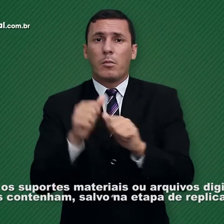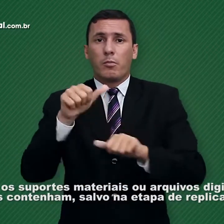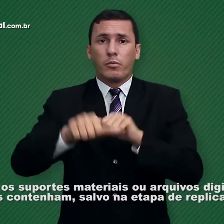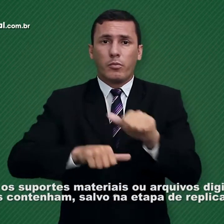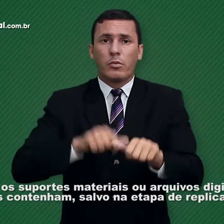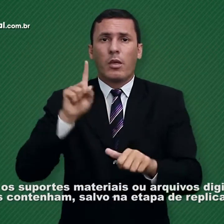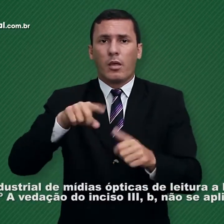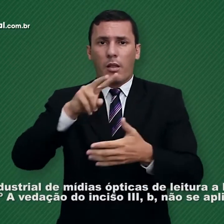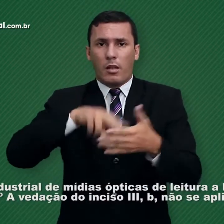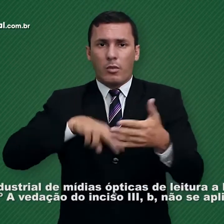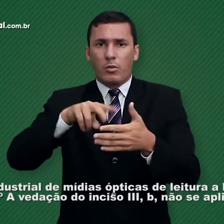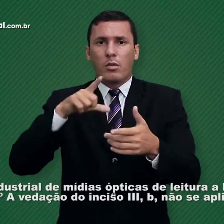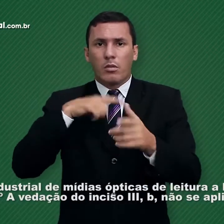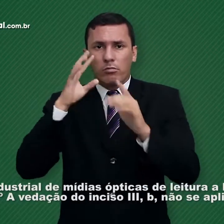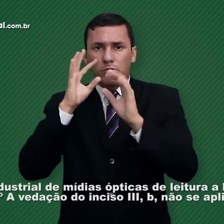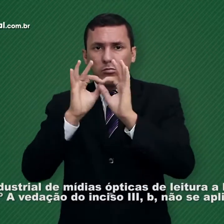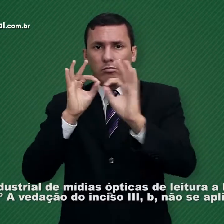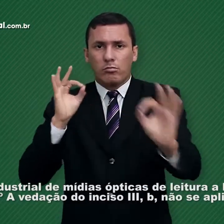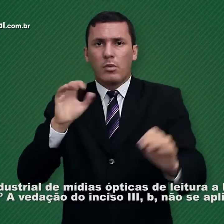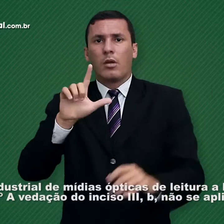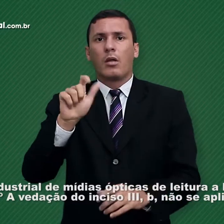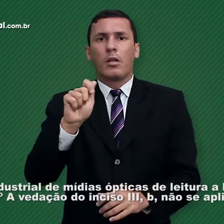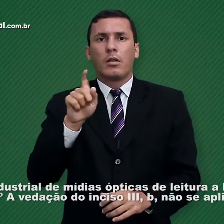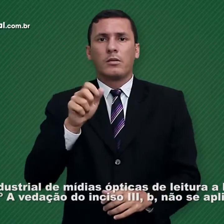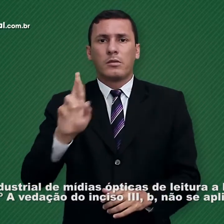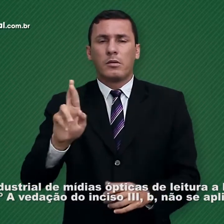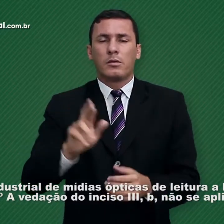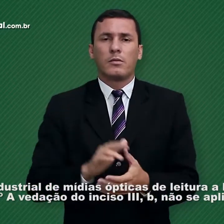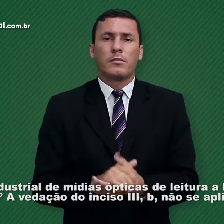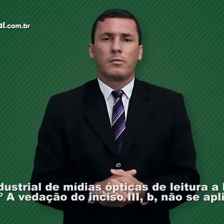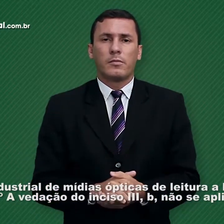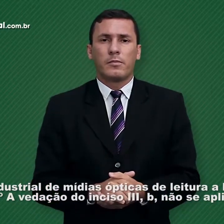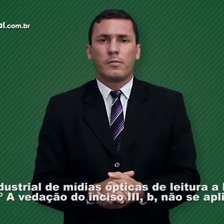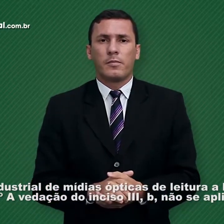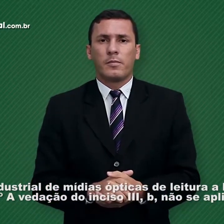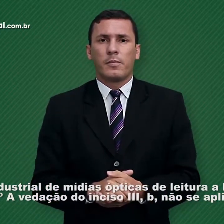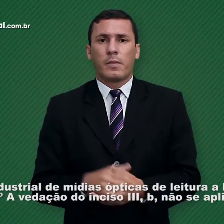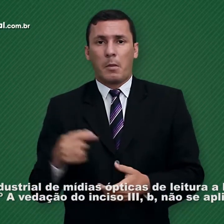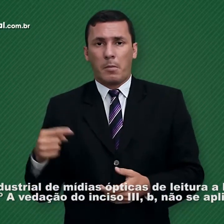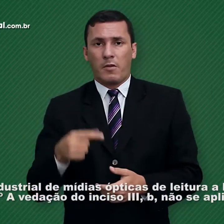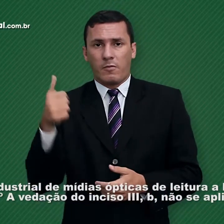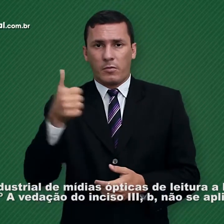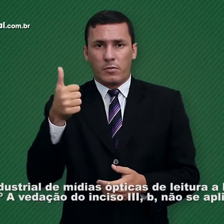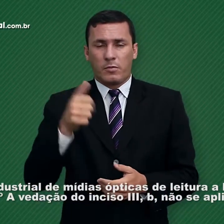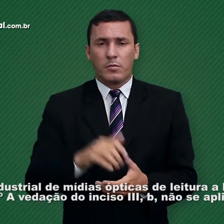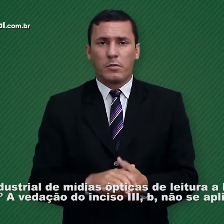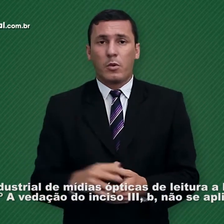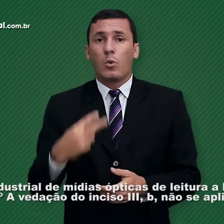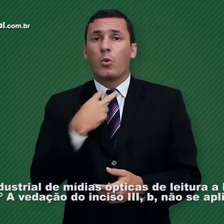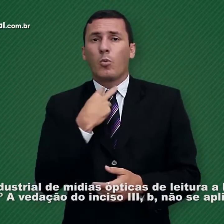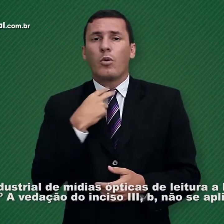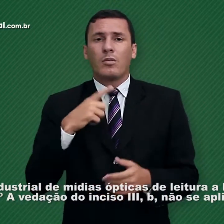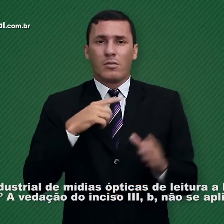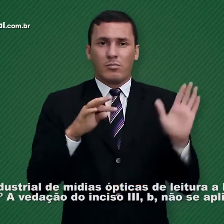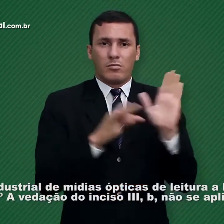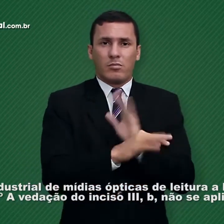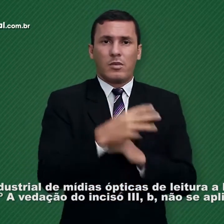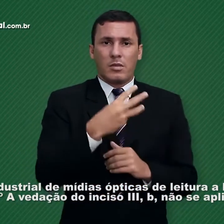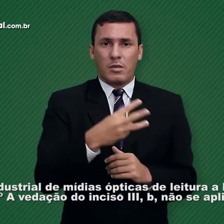replicação industrial de mídias ópticas de leitura a laser. § 1º A vedação